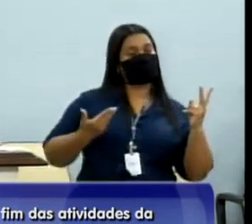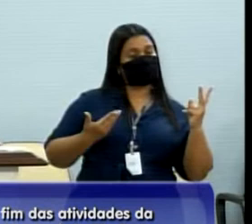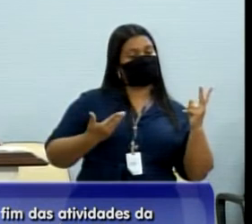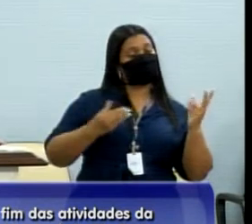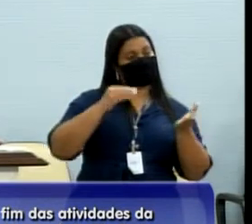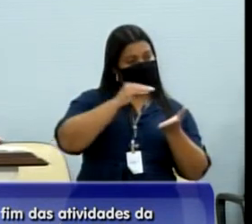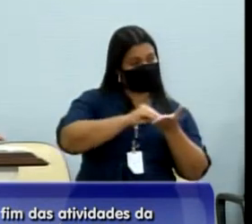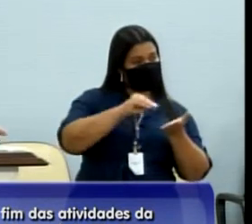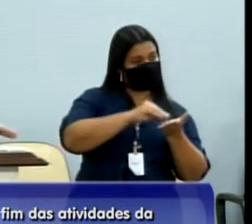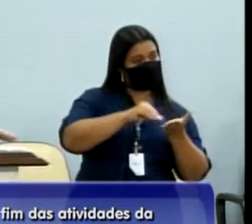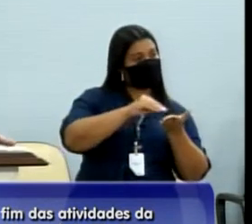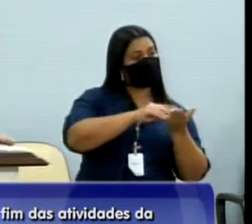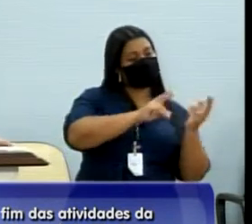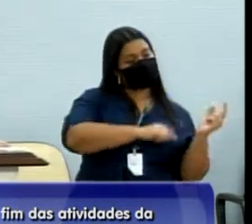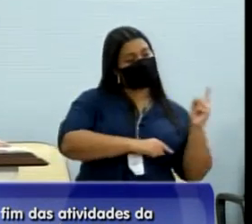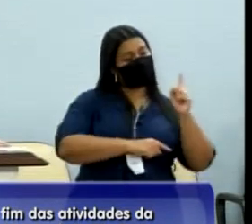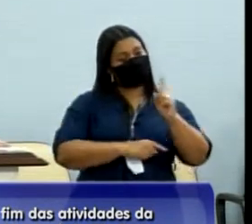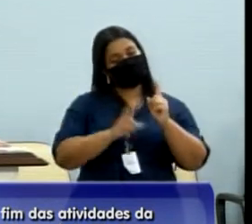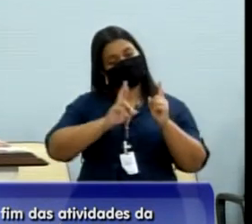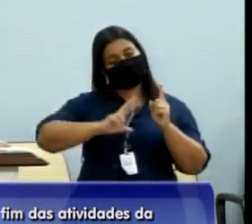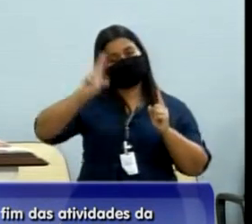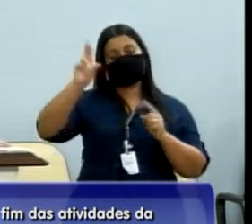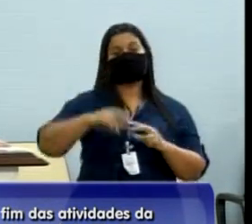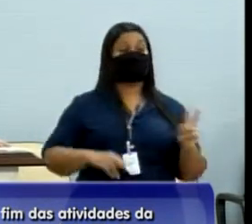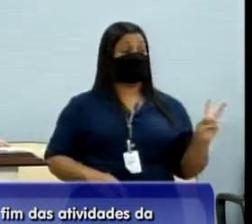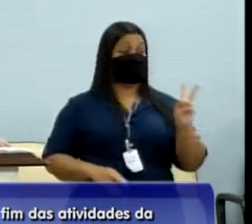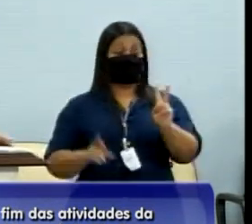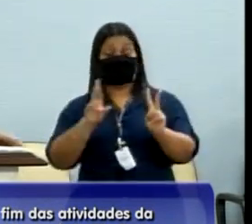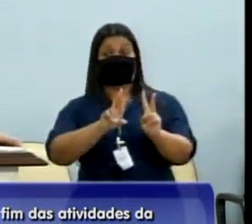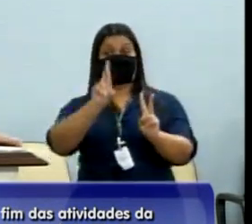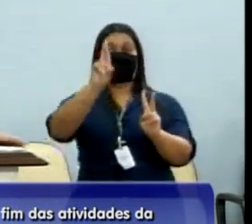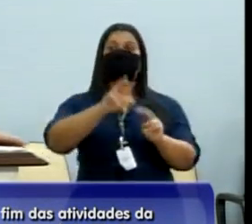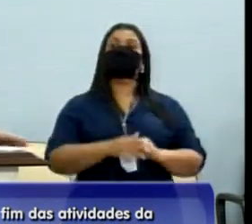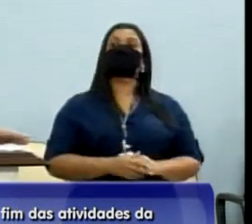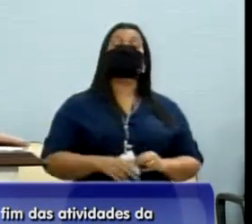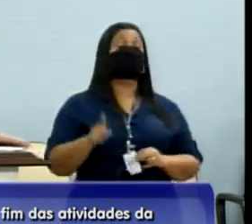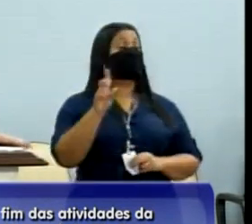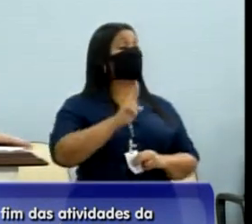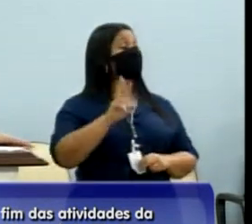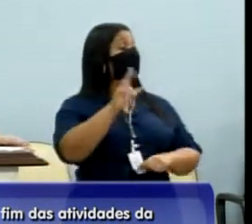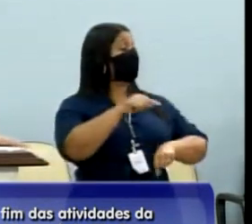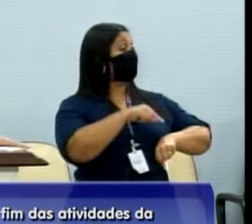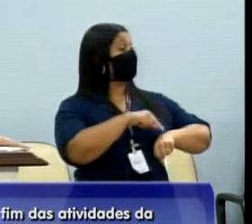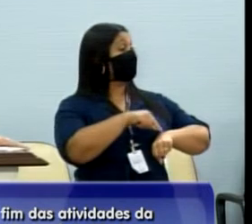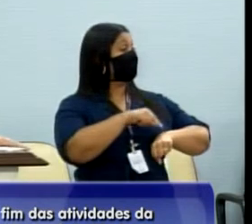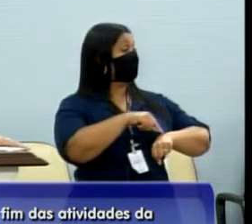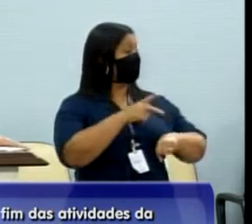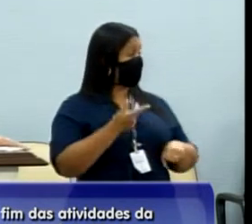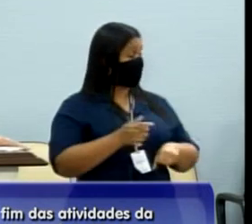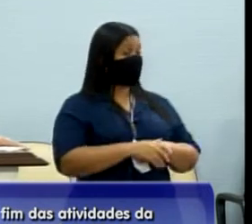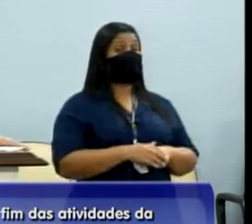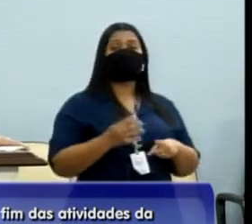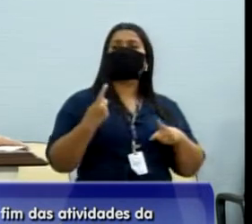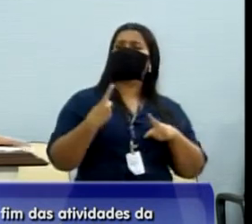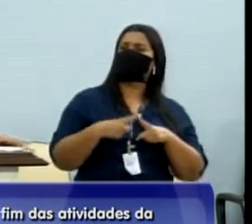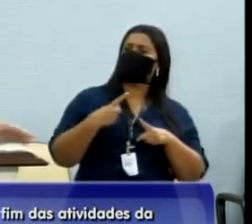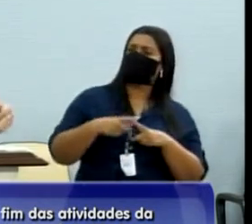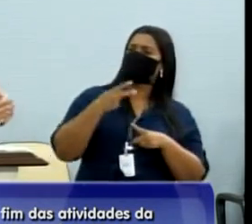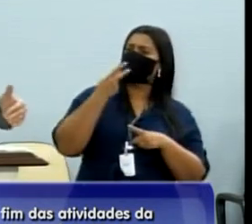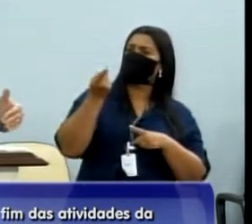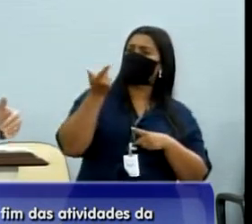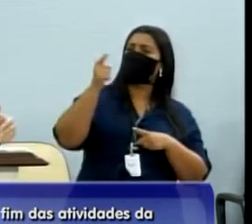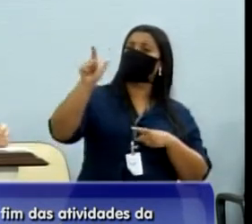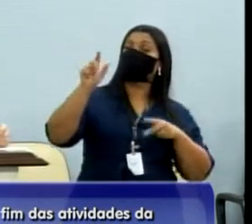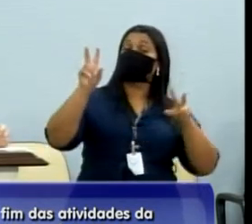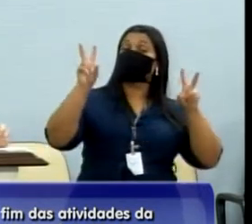me representando. Então, parabéns a todos. Eu queria usar esse tempinho que me resta para falar de um outro assunto